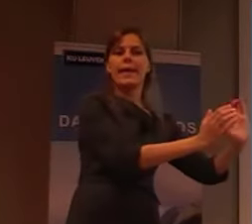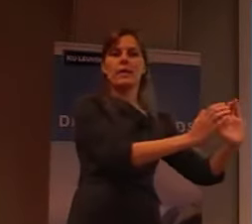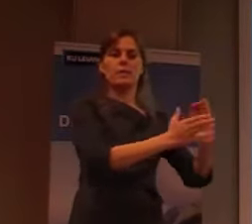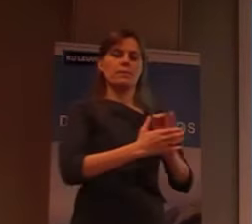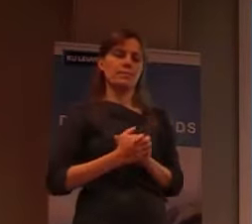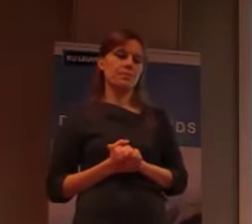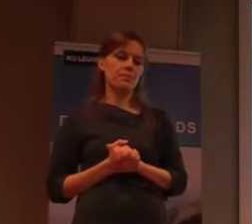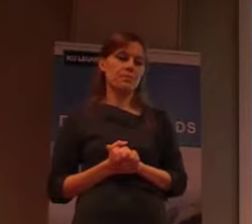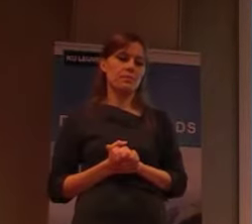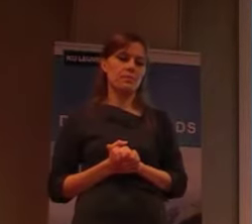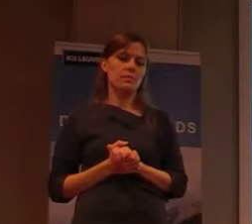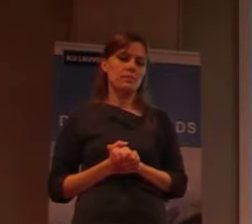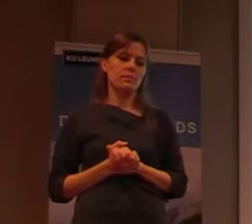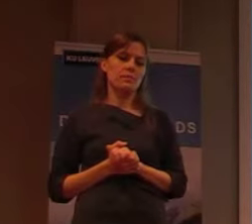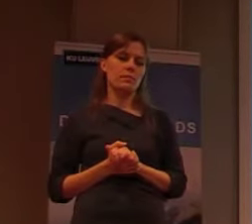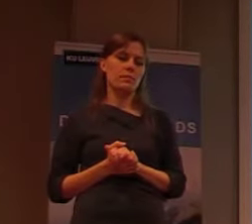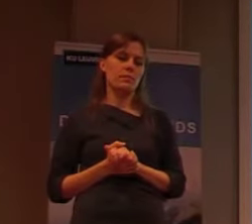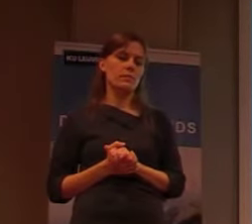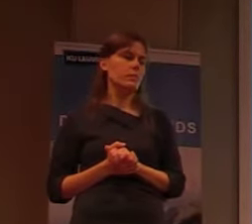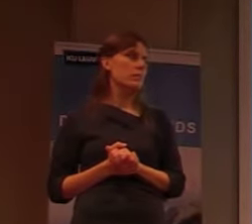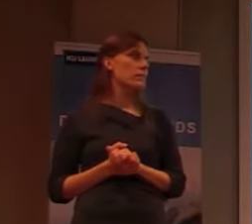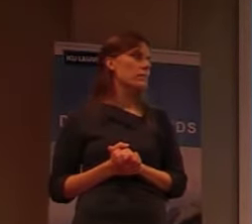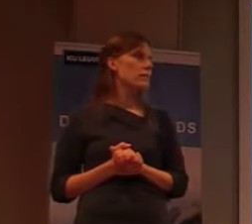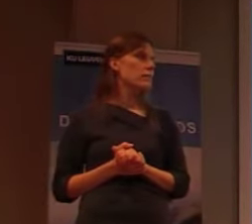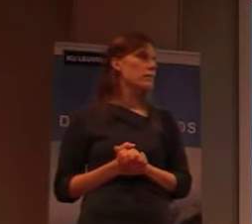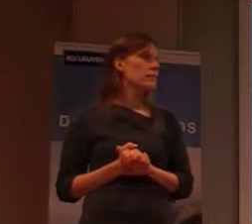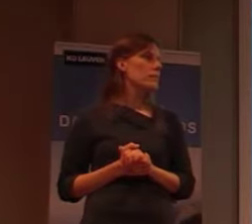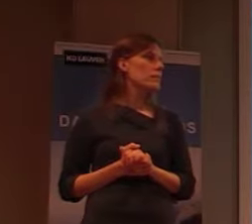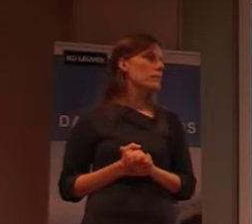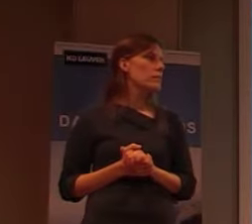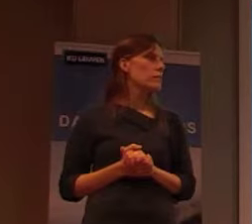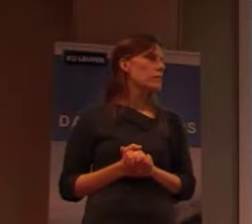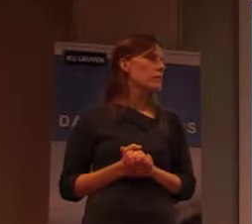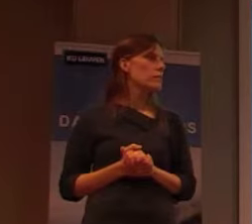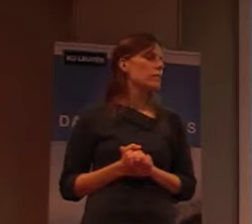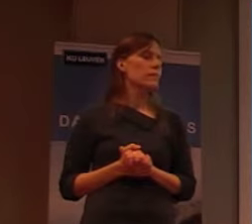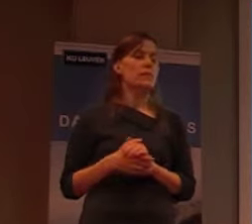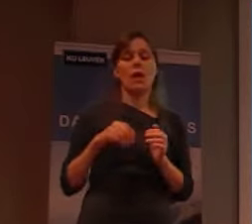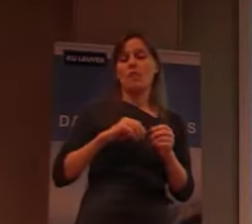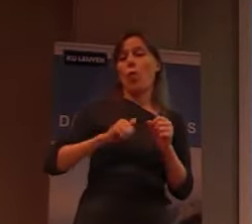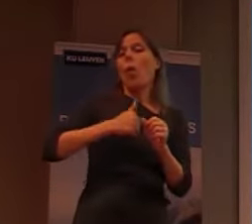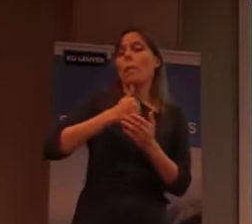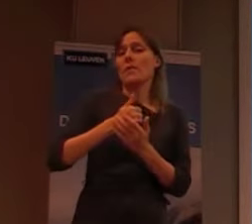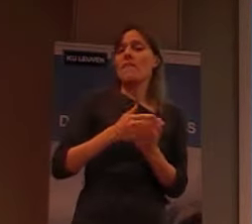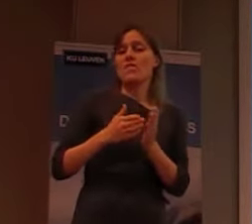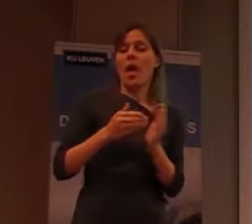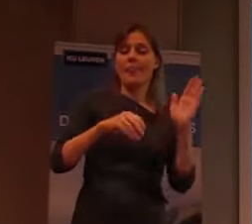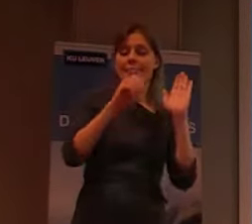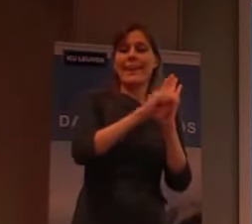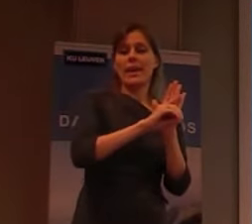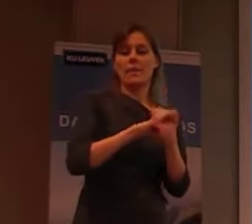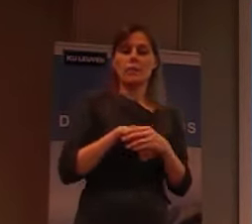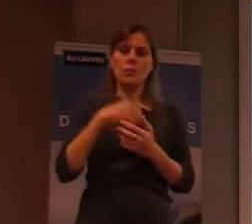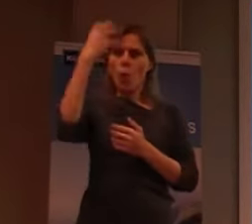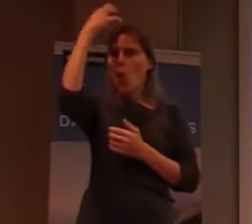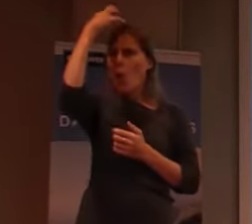die, dus, dat werd, bij decreet werd dat, werd dat opgericht, en dus, we weten eigenlijk, de overheid,